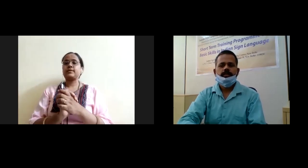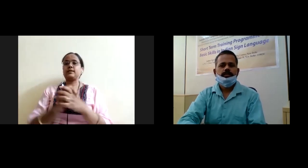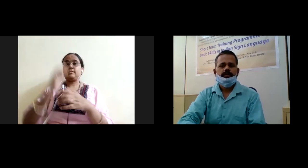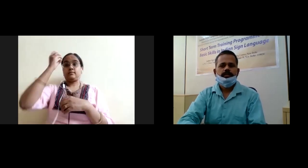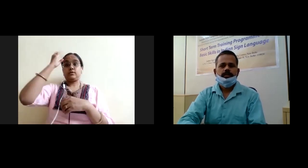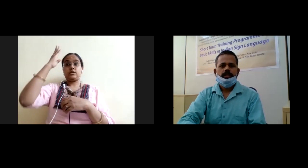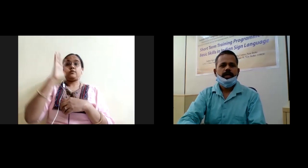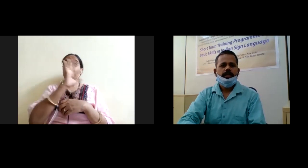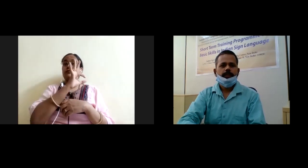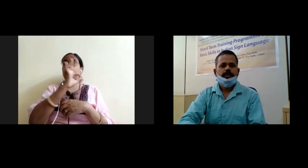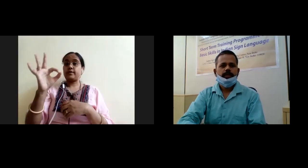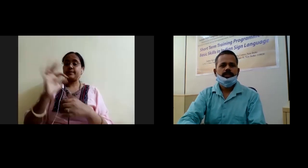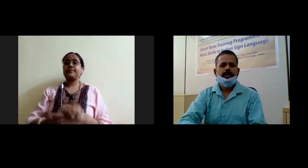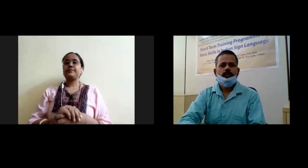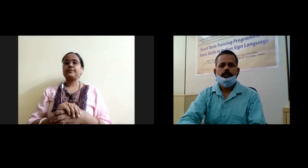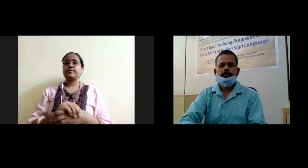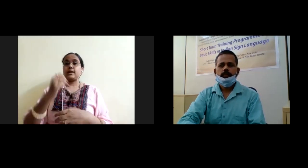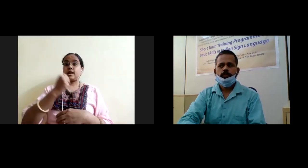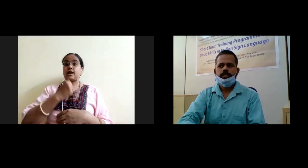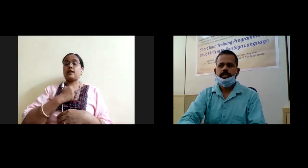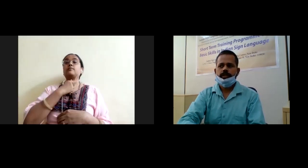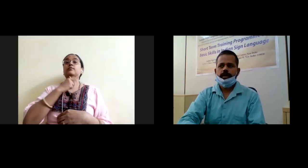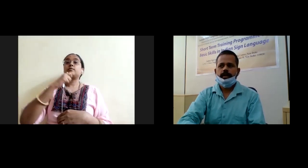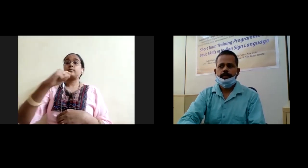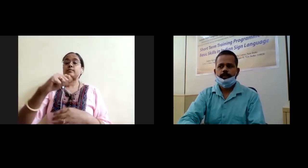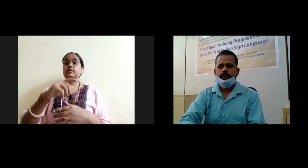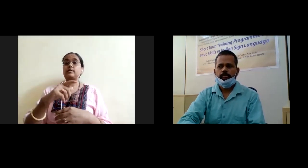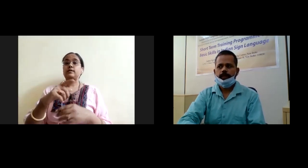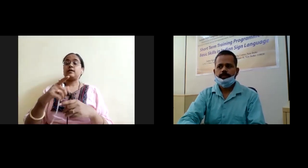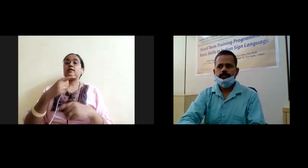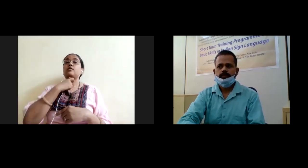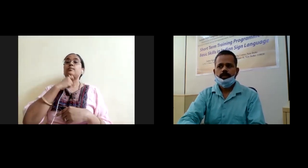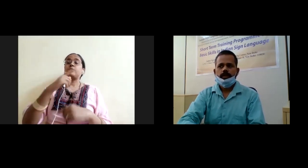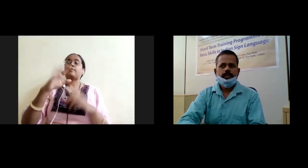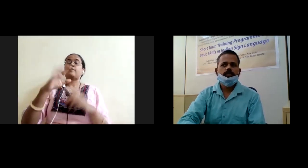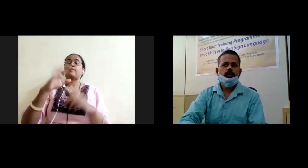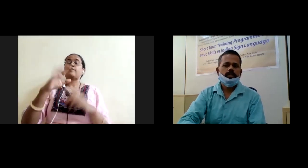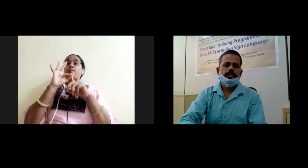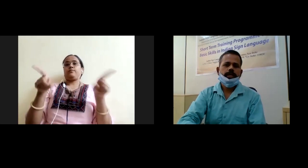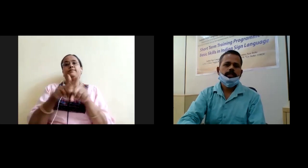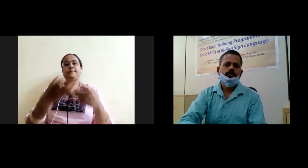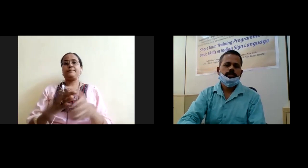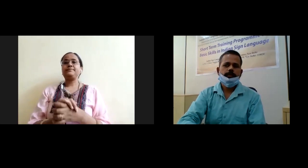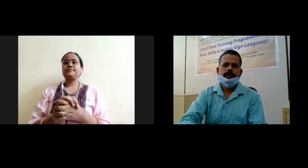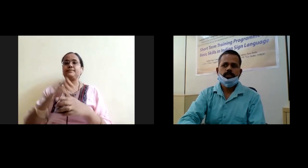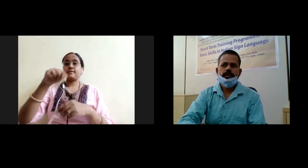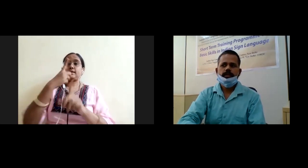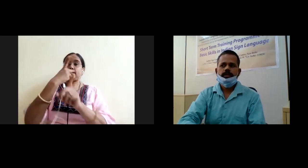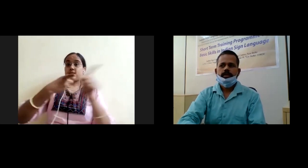हमारी प्रतिबधता को पूष्टी करता है इस वर्ष यानि 2020 में